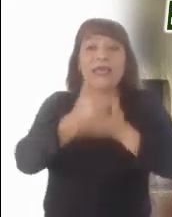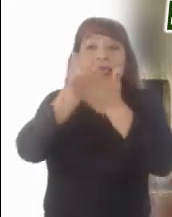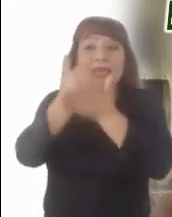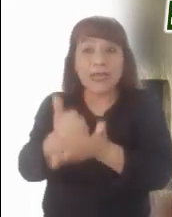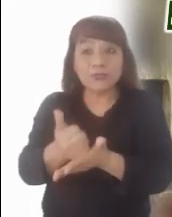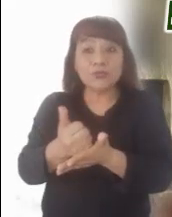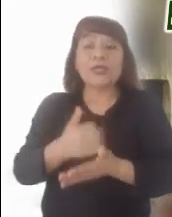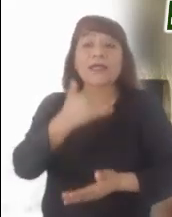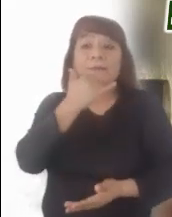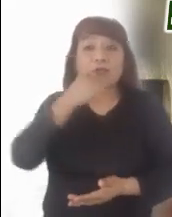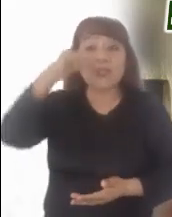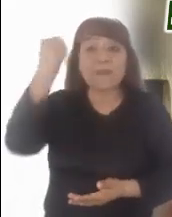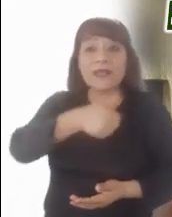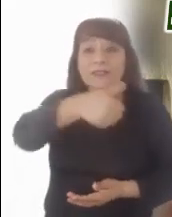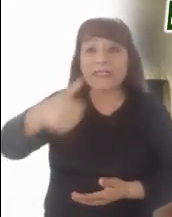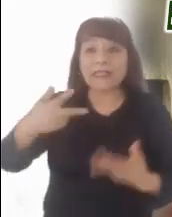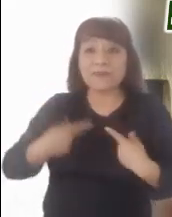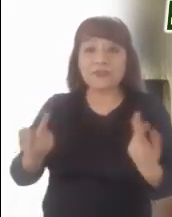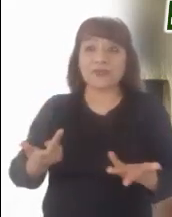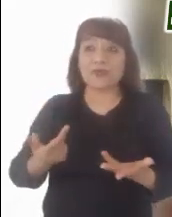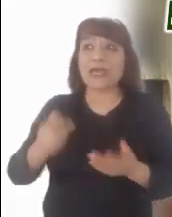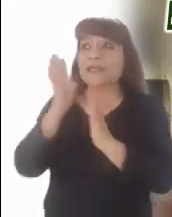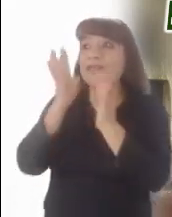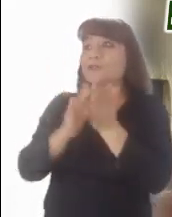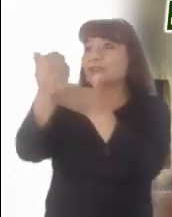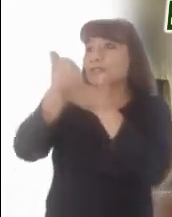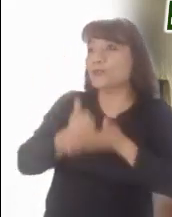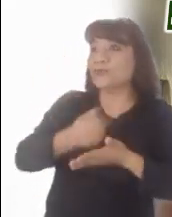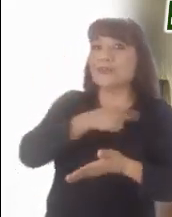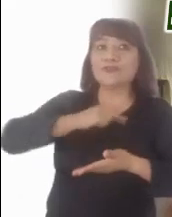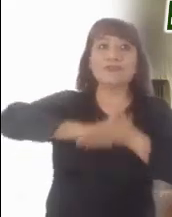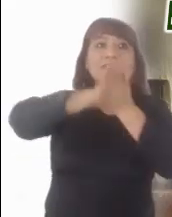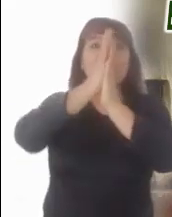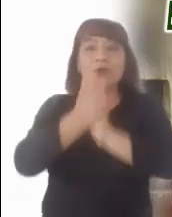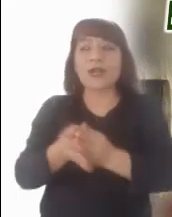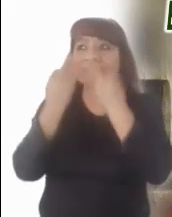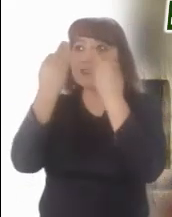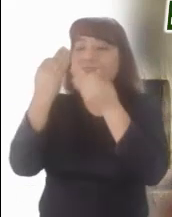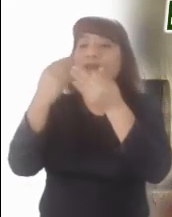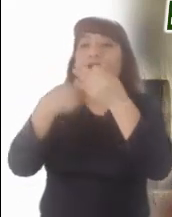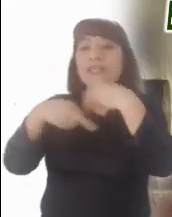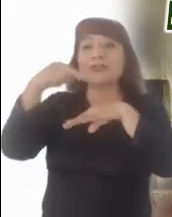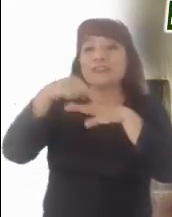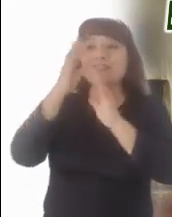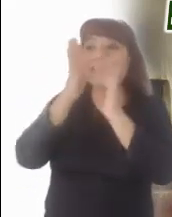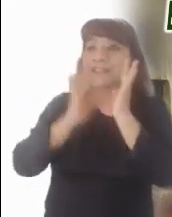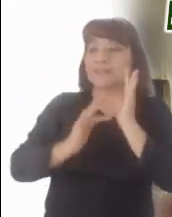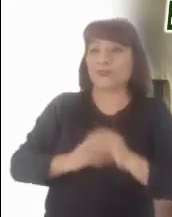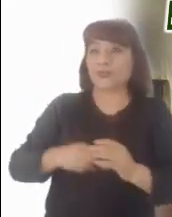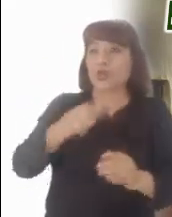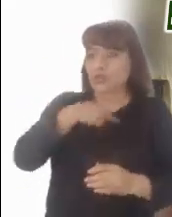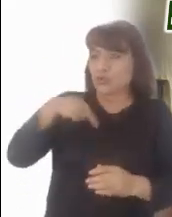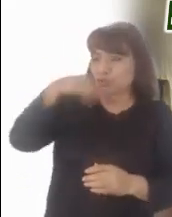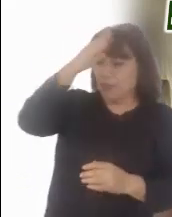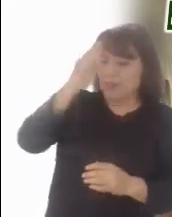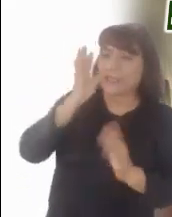sacarnos de la oscuridad de nuestro pecado y transformarnos en testigos de su resurrección. Y aprender que a